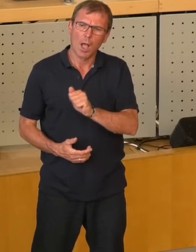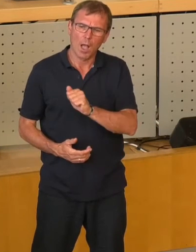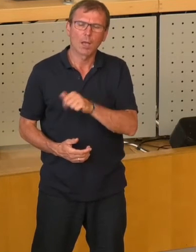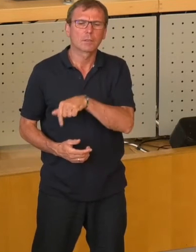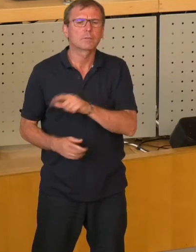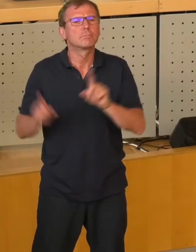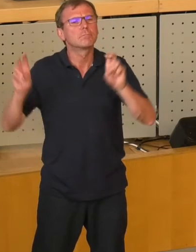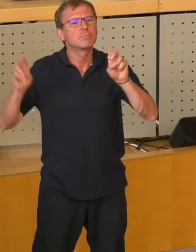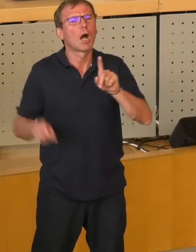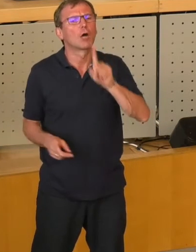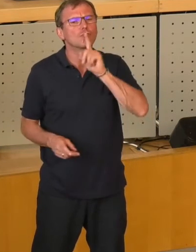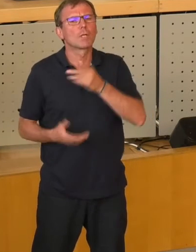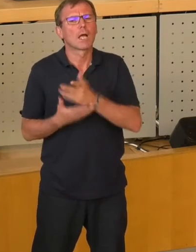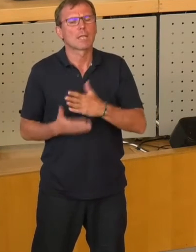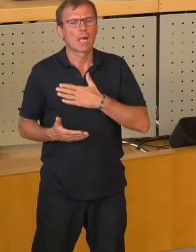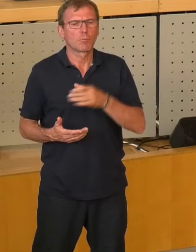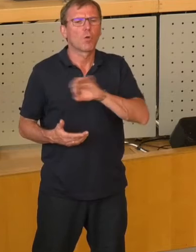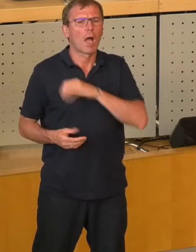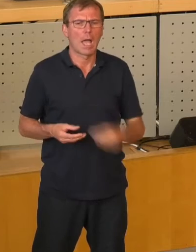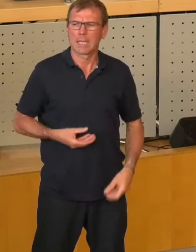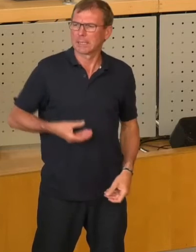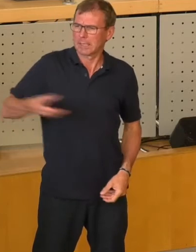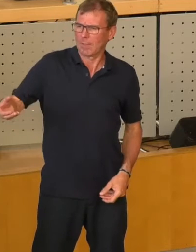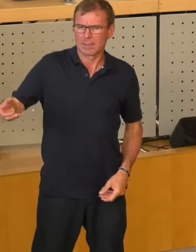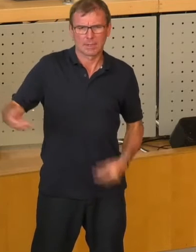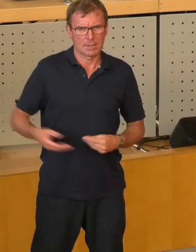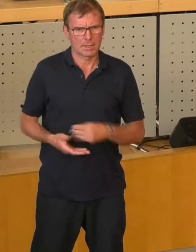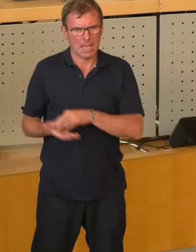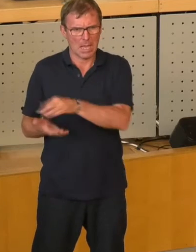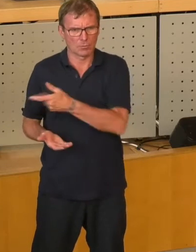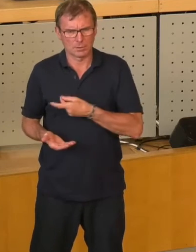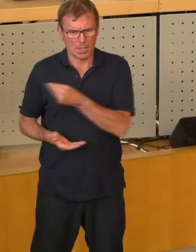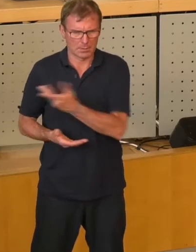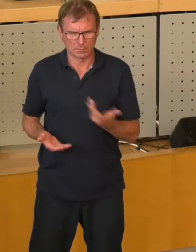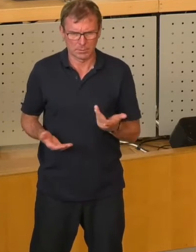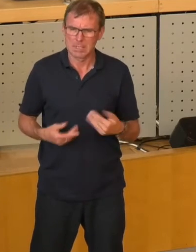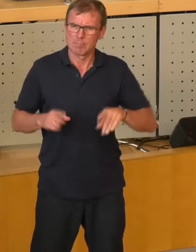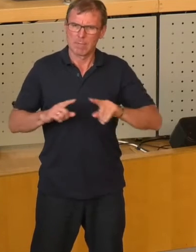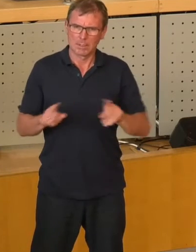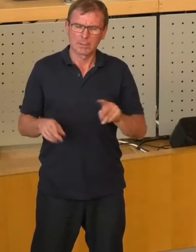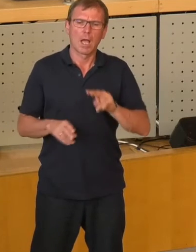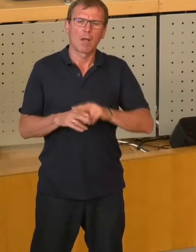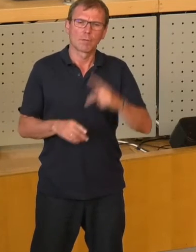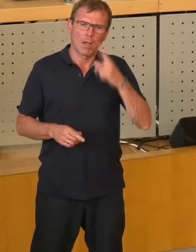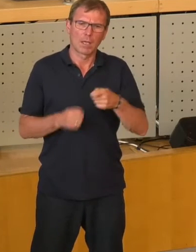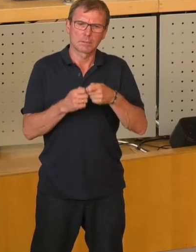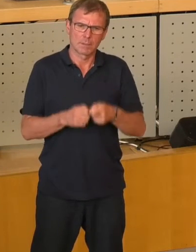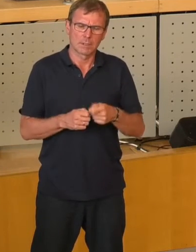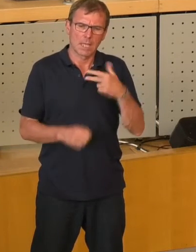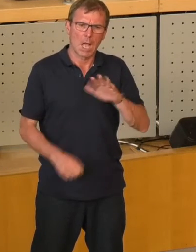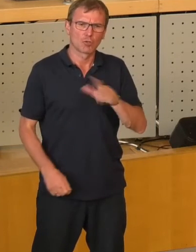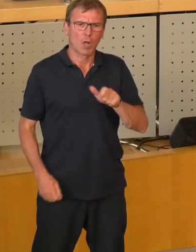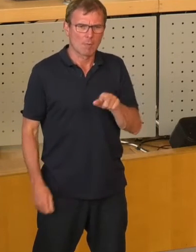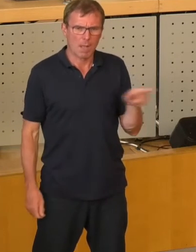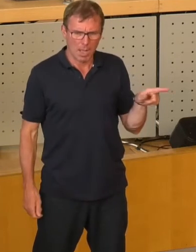stiller Teilhaber, der sich die Gewinne auszahlen lässt. Das hat sich das Aufsichtsratsmitglied, Herr Schollbach, auch